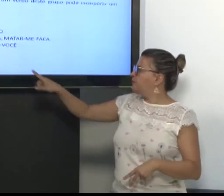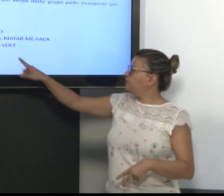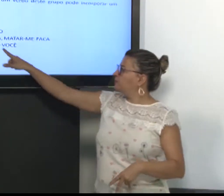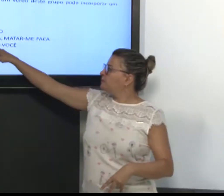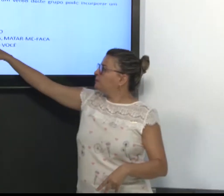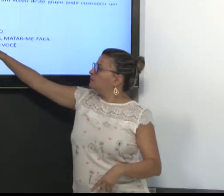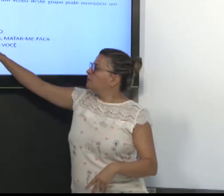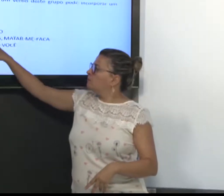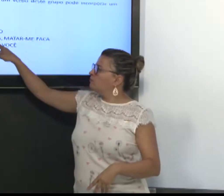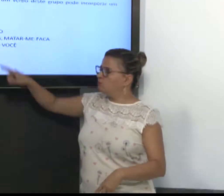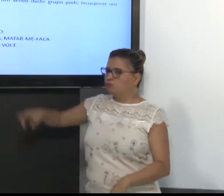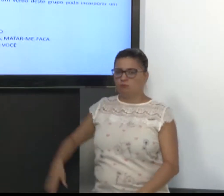exemplo.